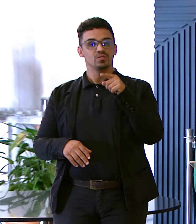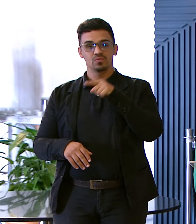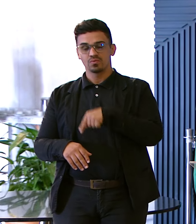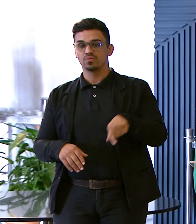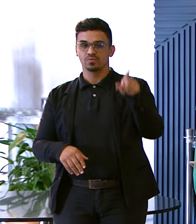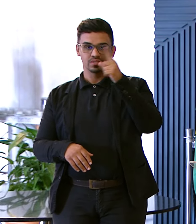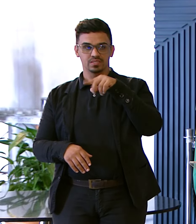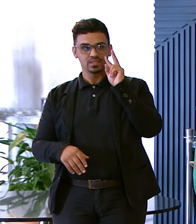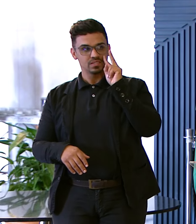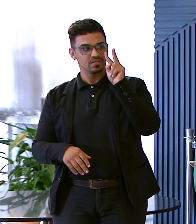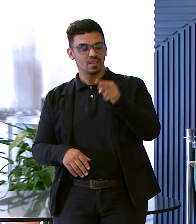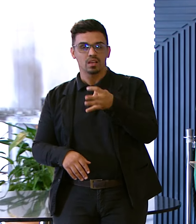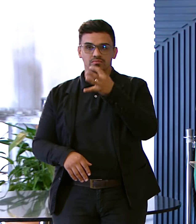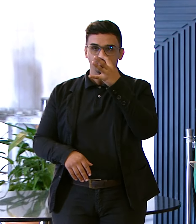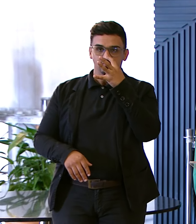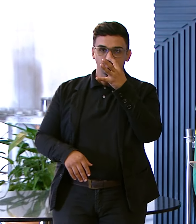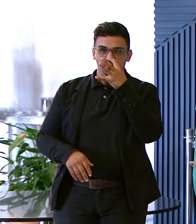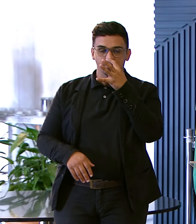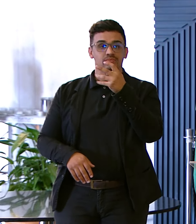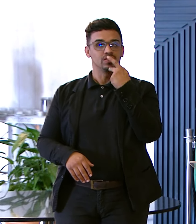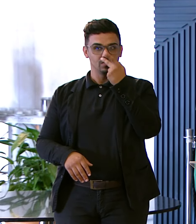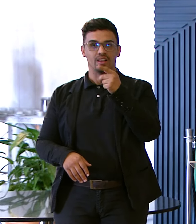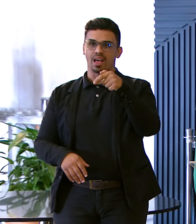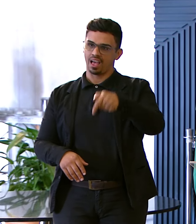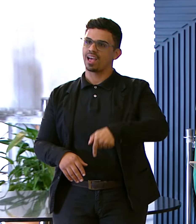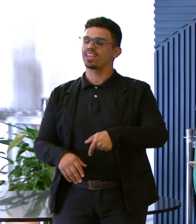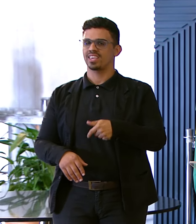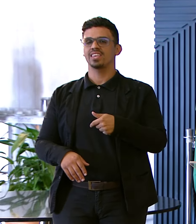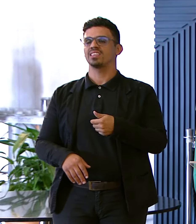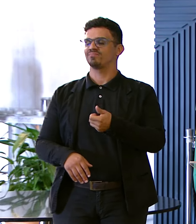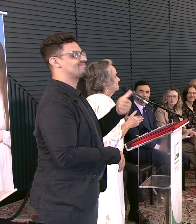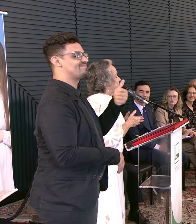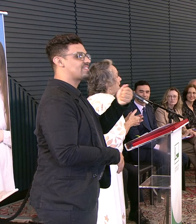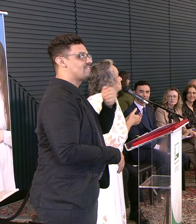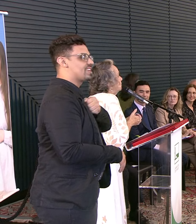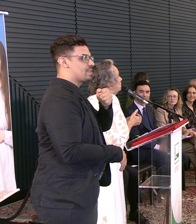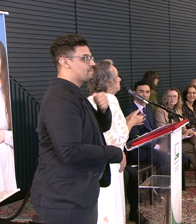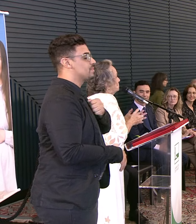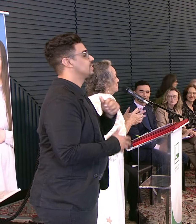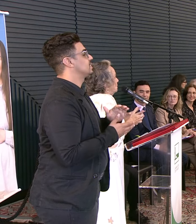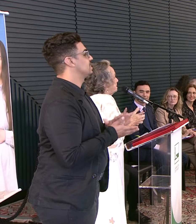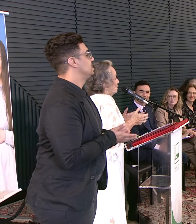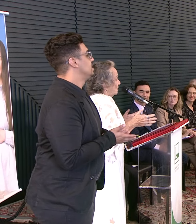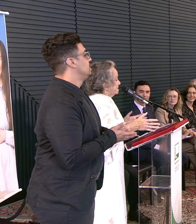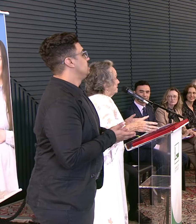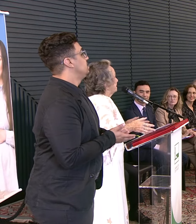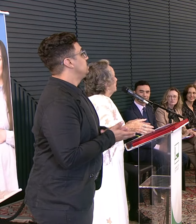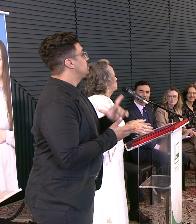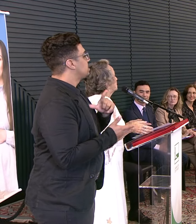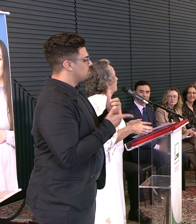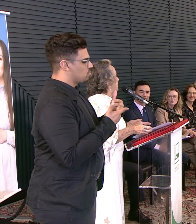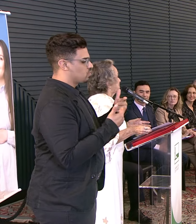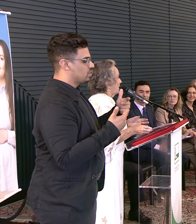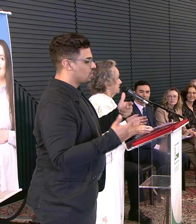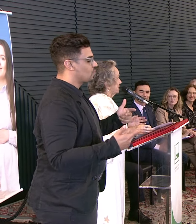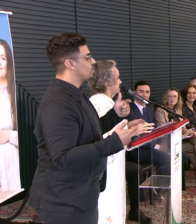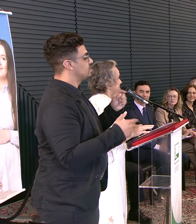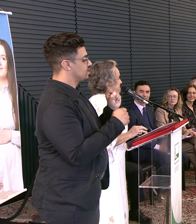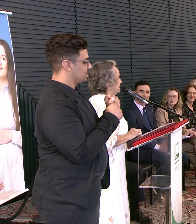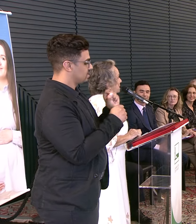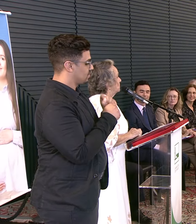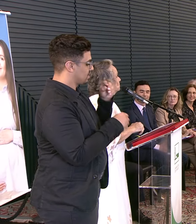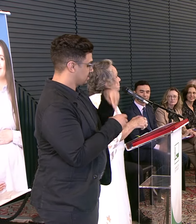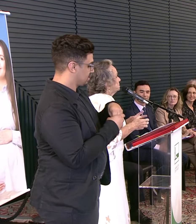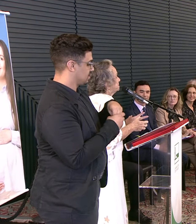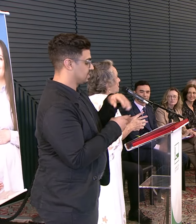Admirar E falar Aqui vale a pena Tem muita Muita coisa ali dentro Que elas fazem